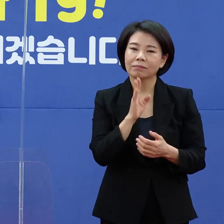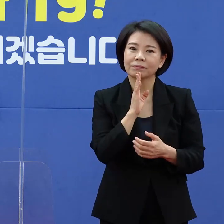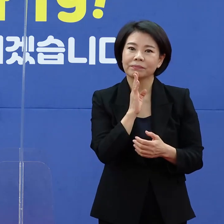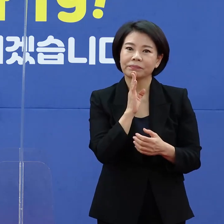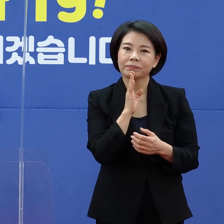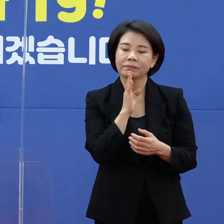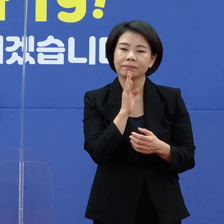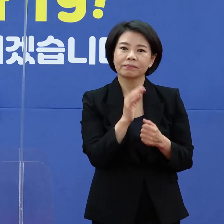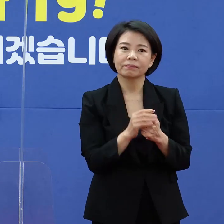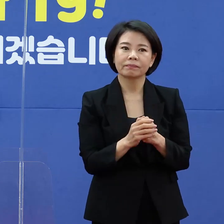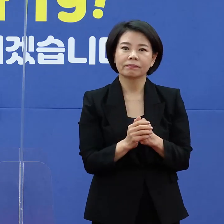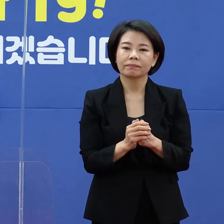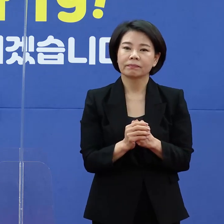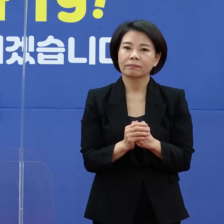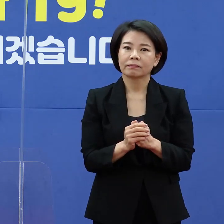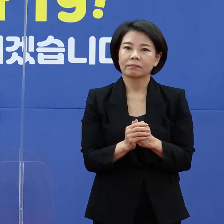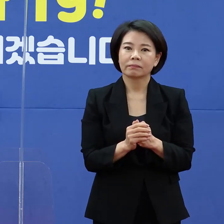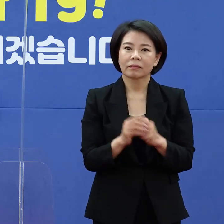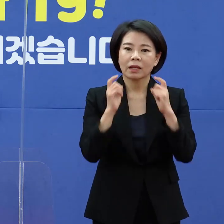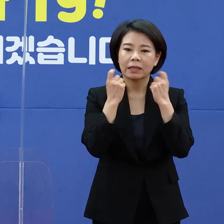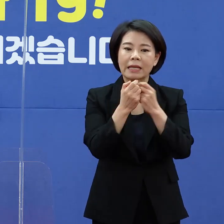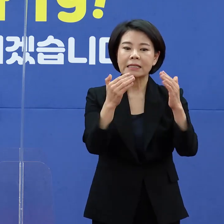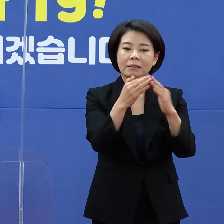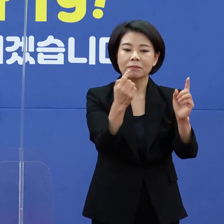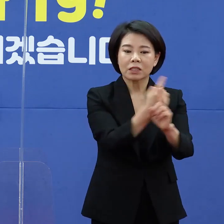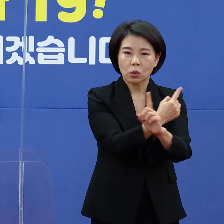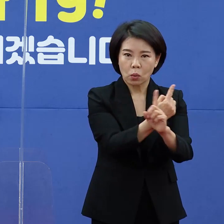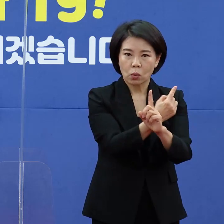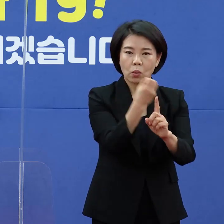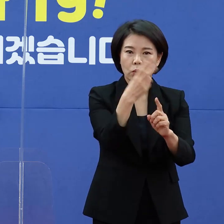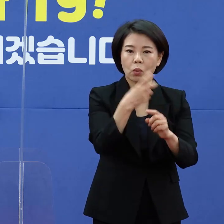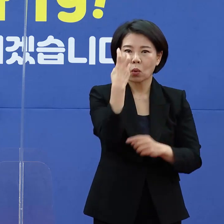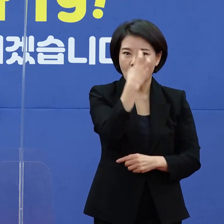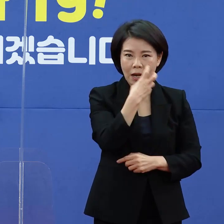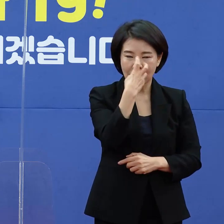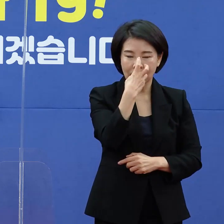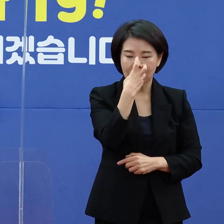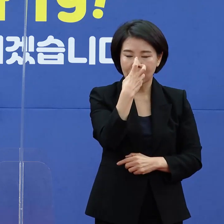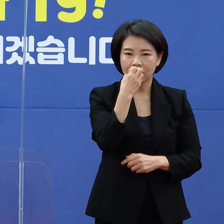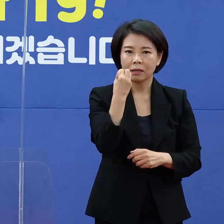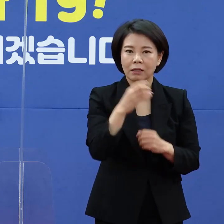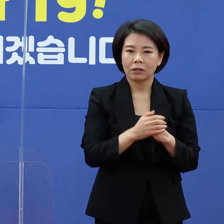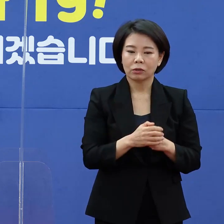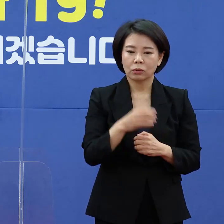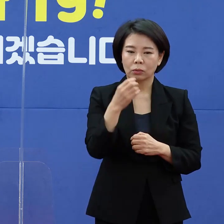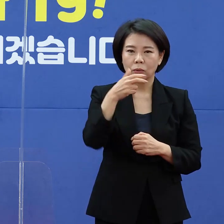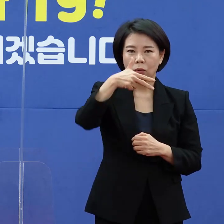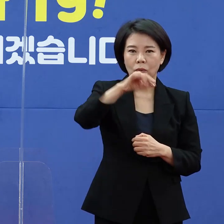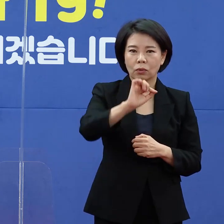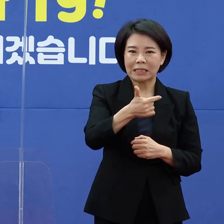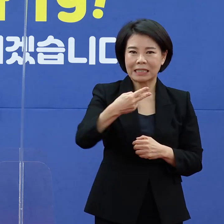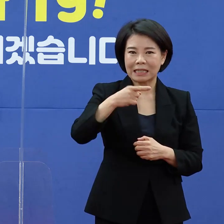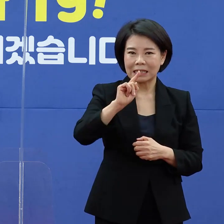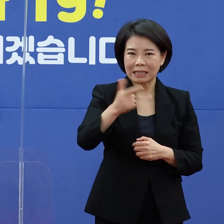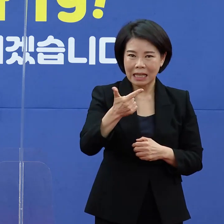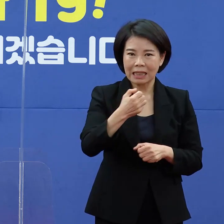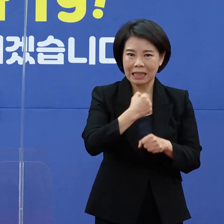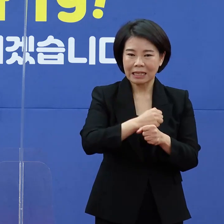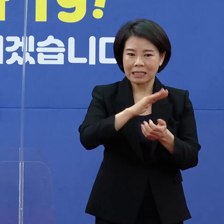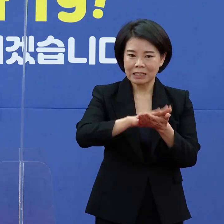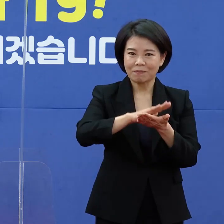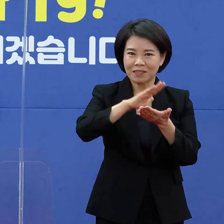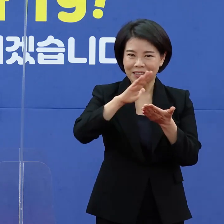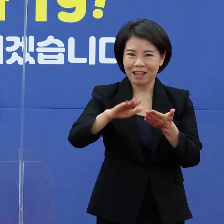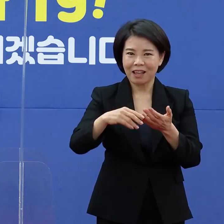지금 재택치료 또는 관리 또는 진단 등을 하겠다고 이게